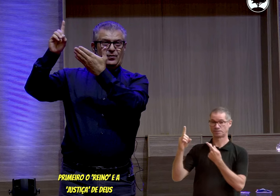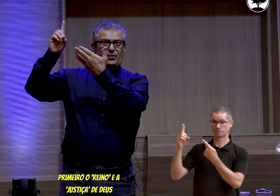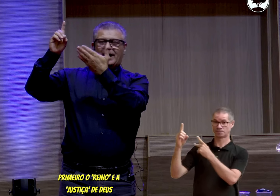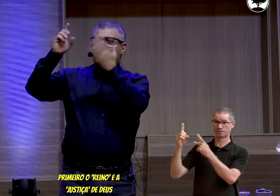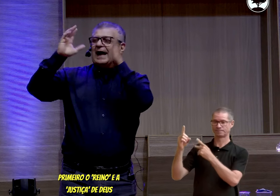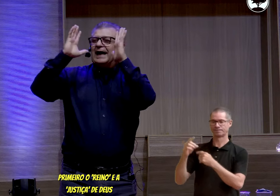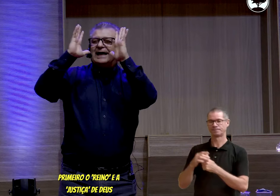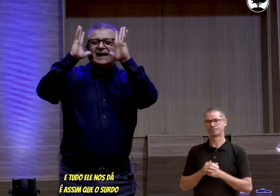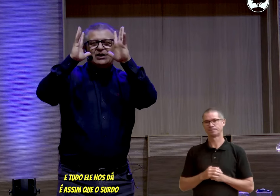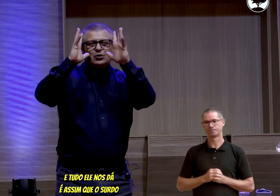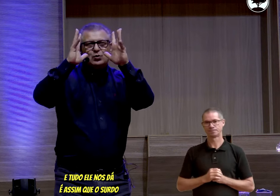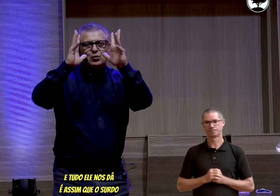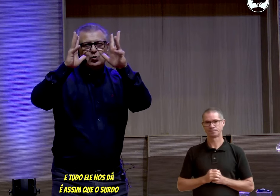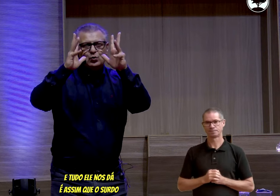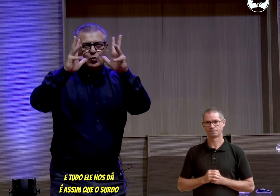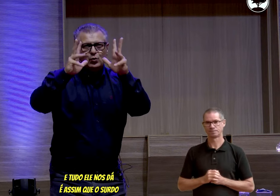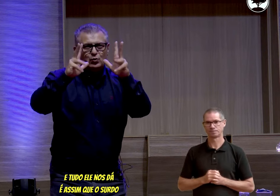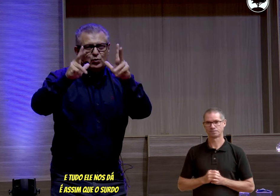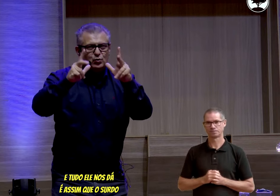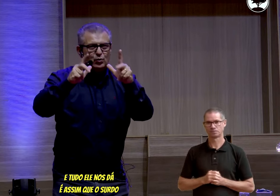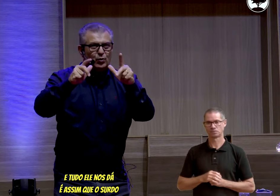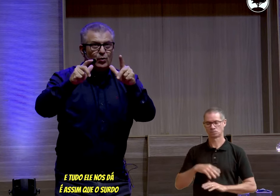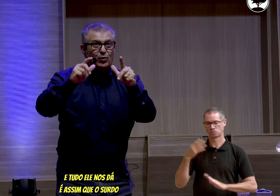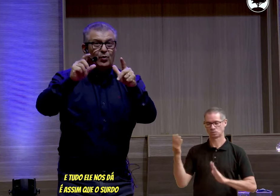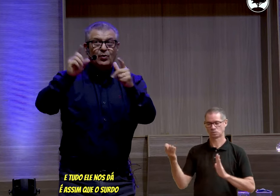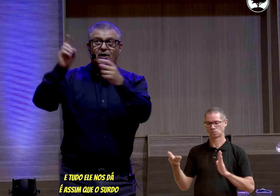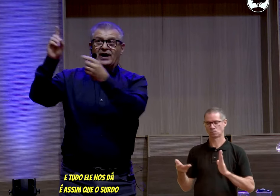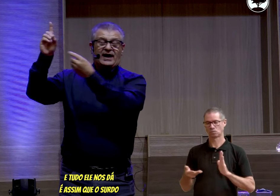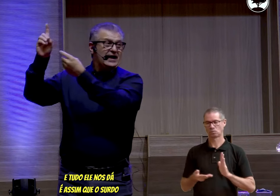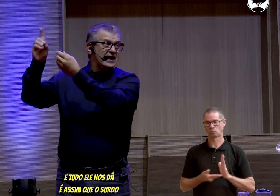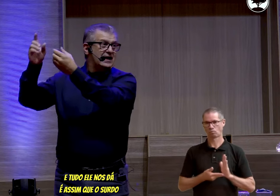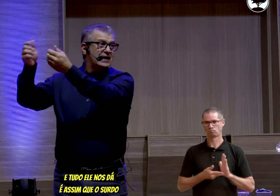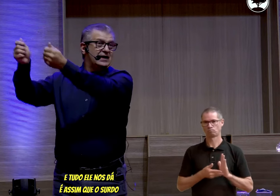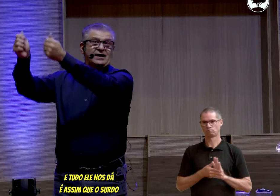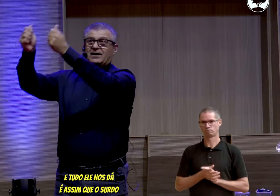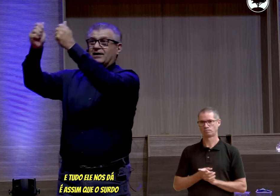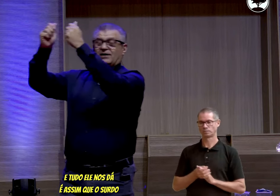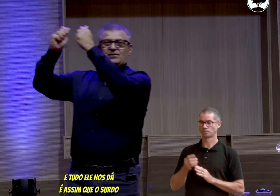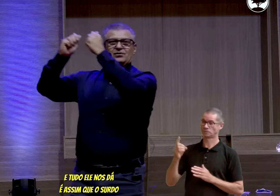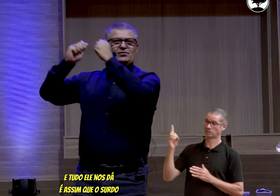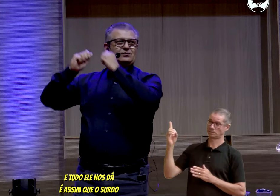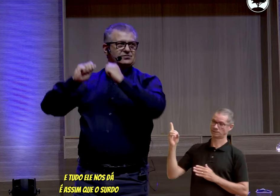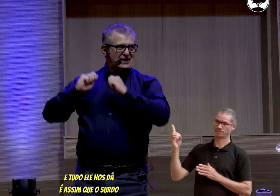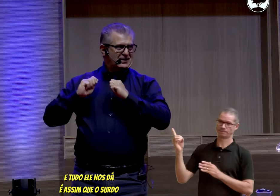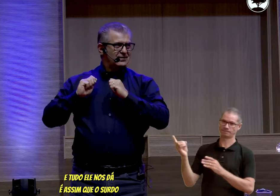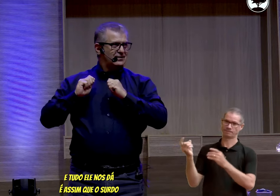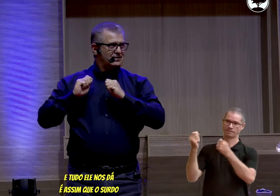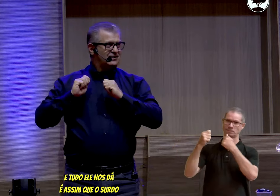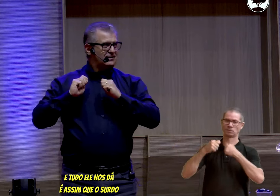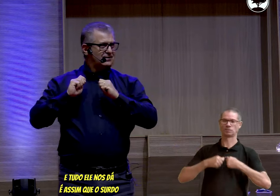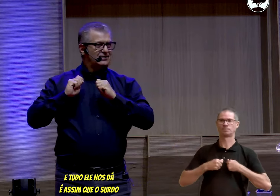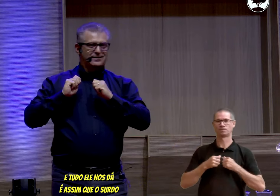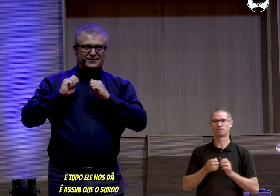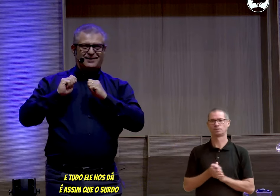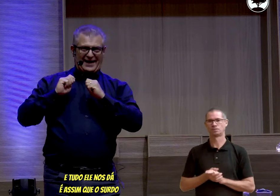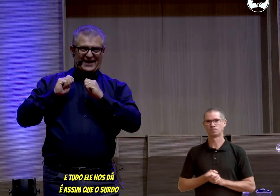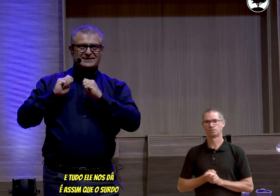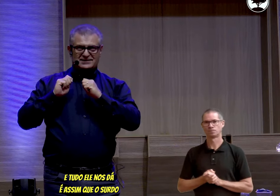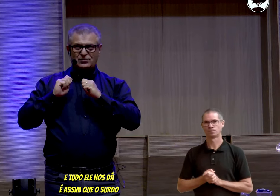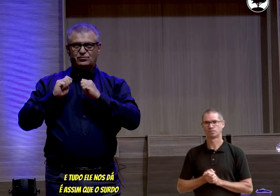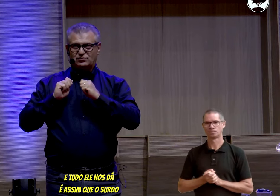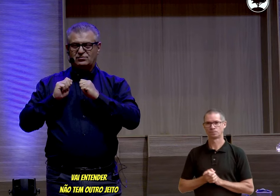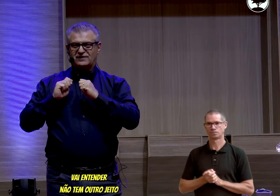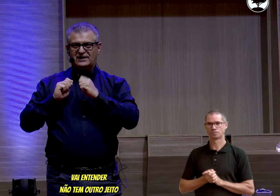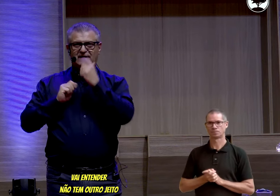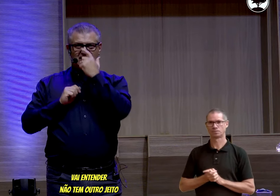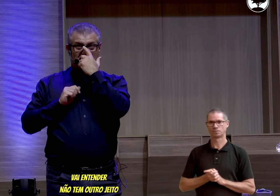e tudo, ele nos dá, é